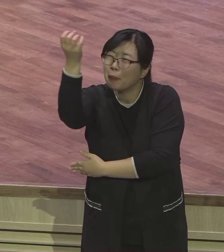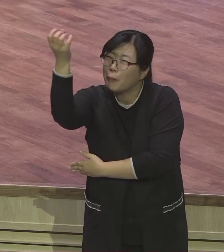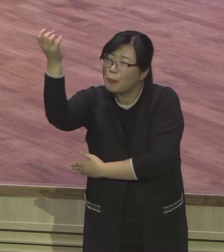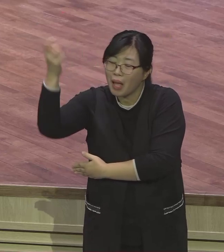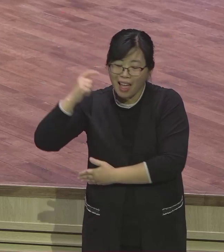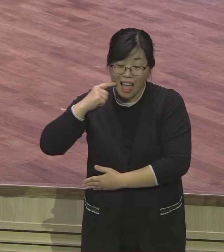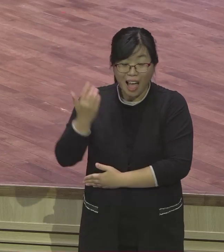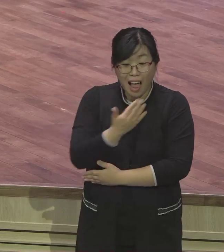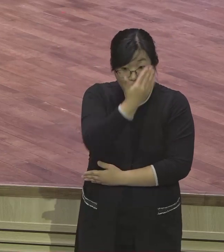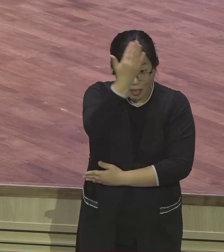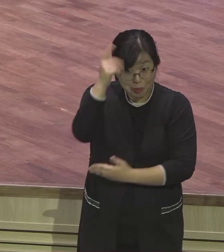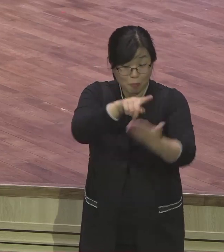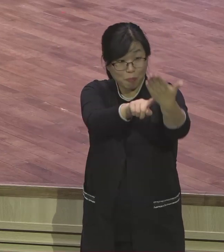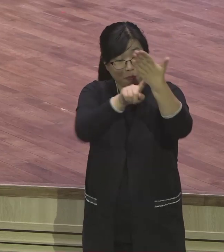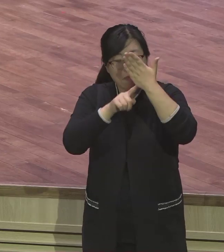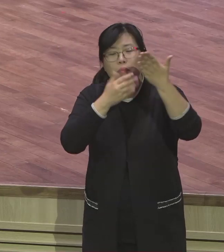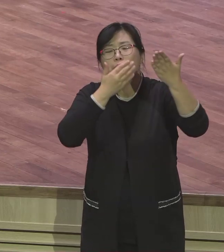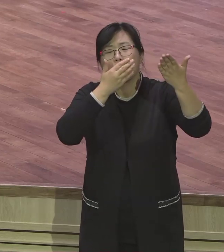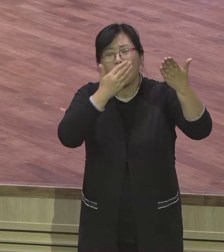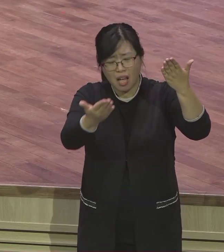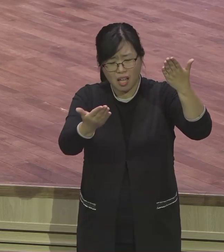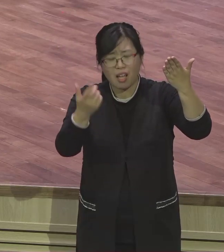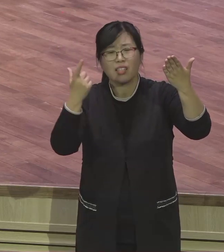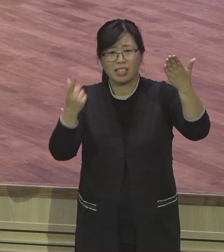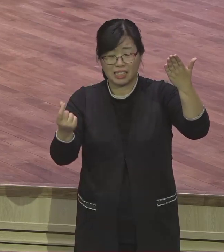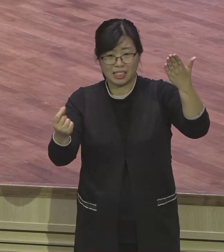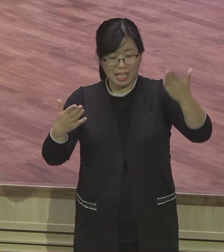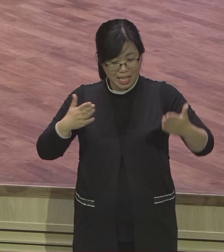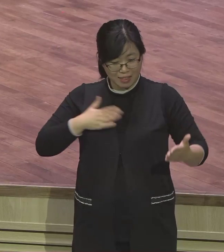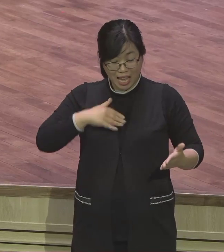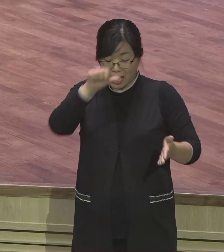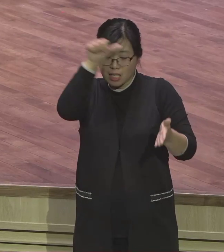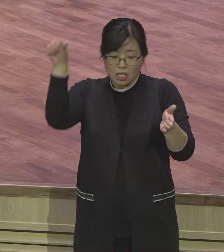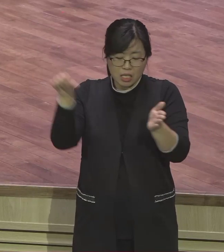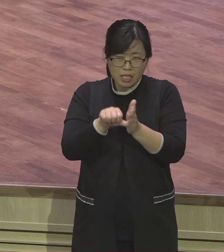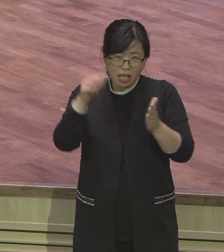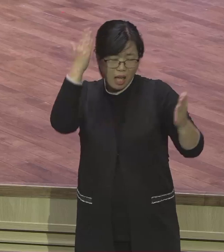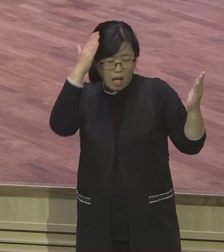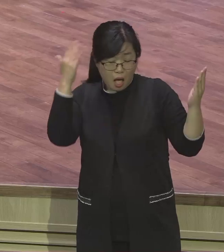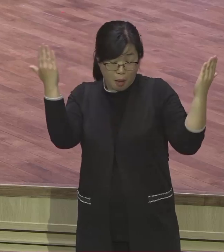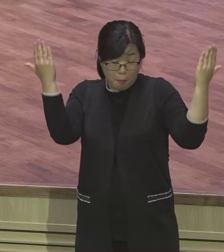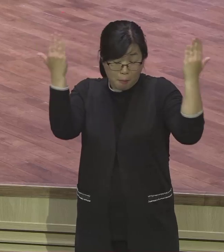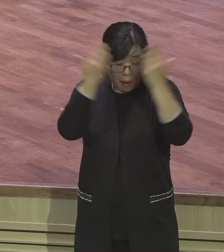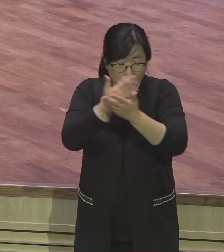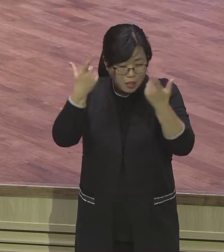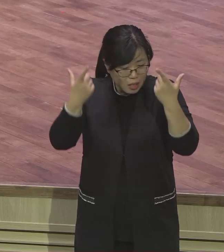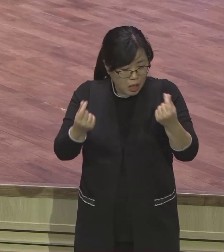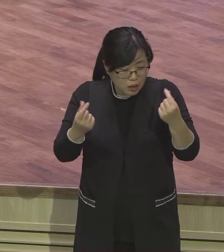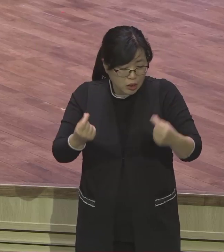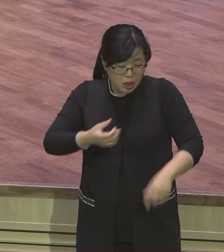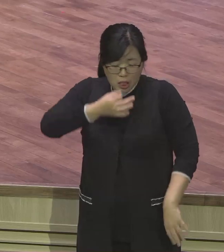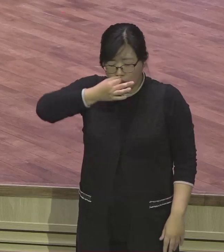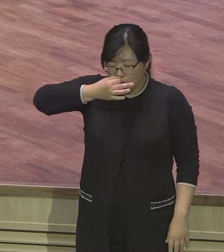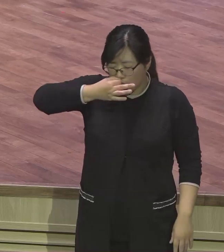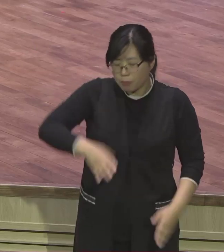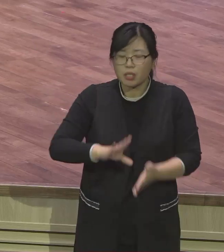무슨 말입니까 내 인생의 밤이 왔을 때 하나님이 숨기는 보화를 보여주기 위해서 여러분